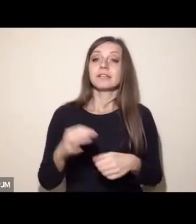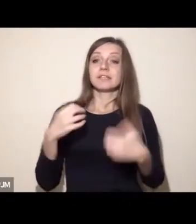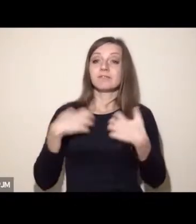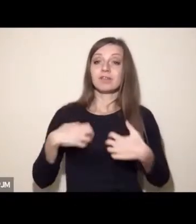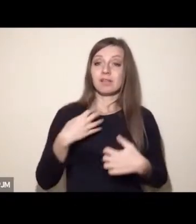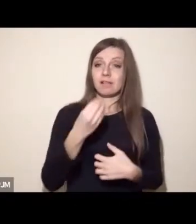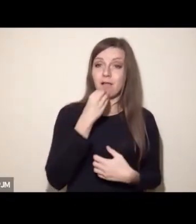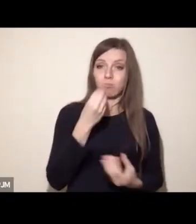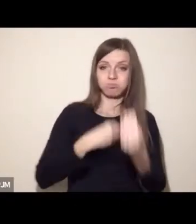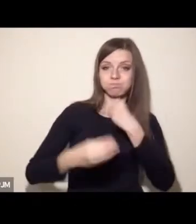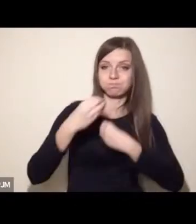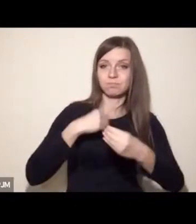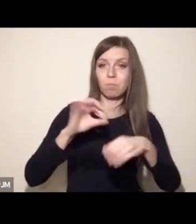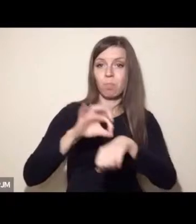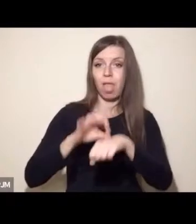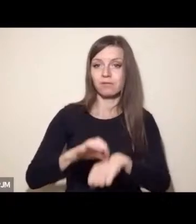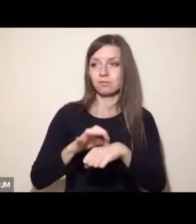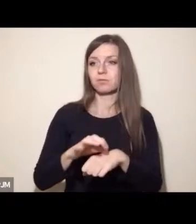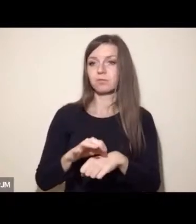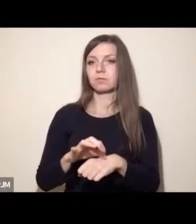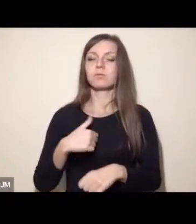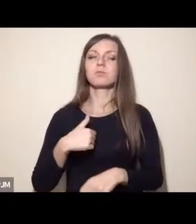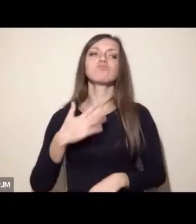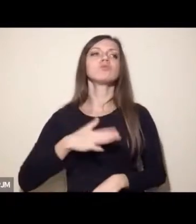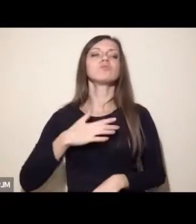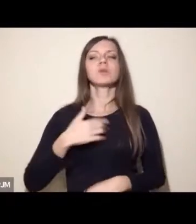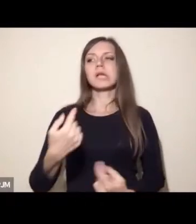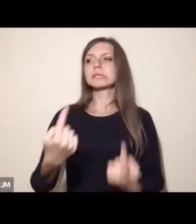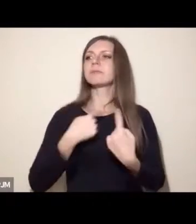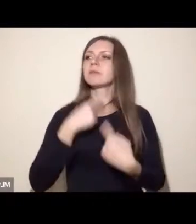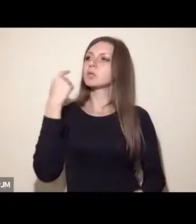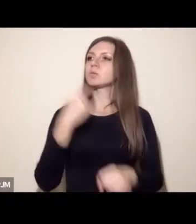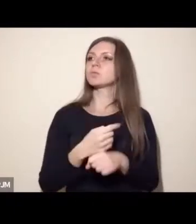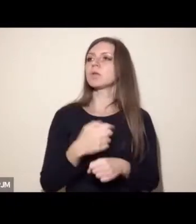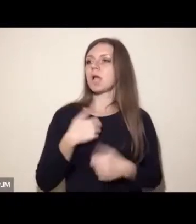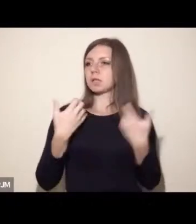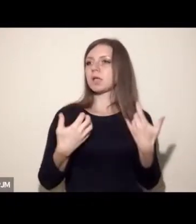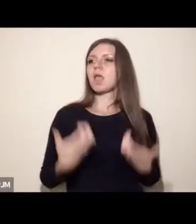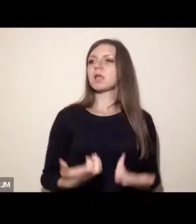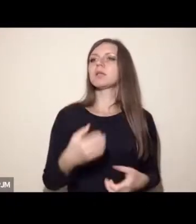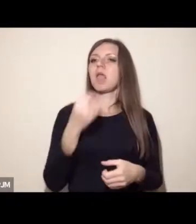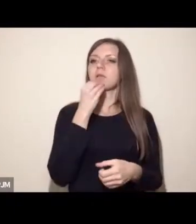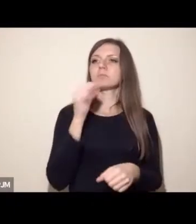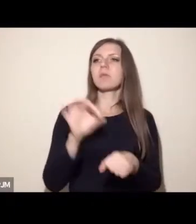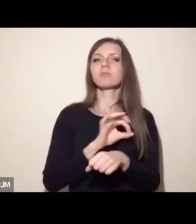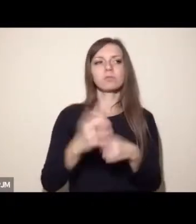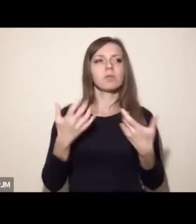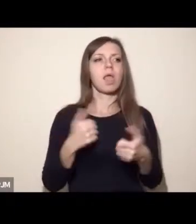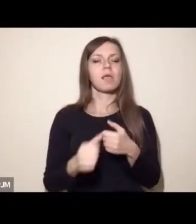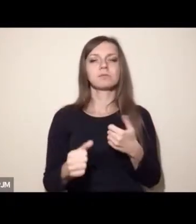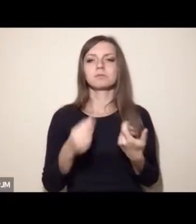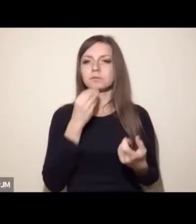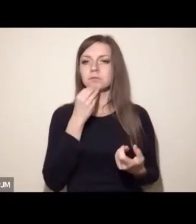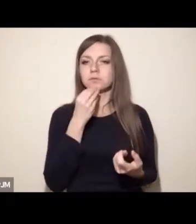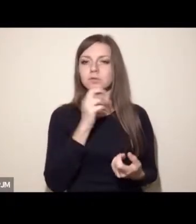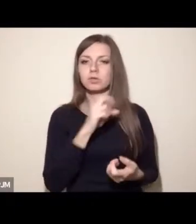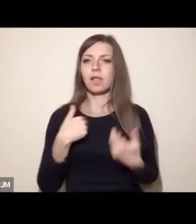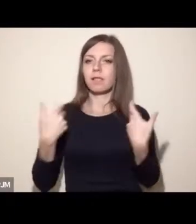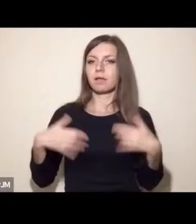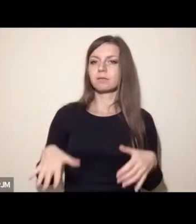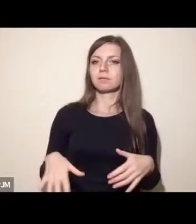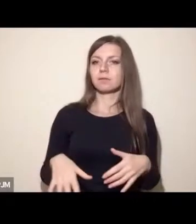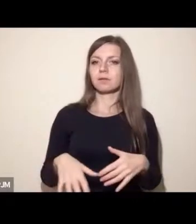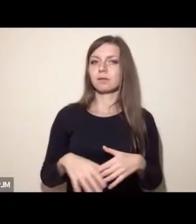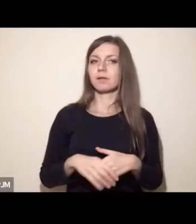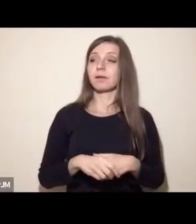za jakoś osobistą preferencję. Jest to kwestia etyczna i kwestia powołcenia podstawowych praw